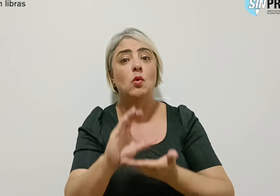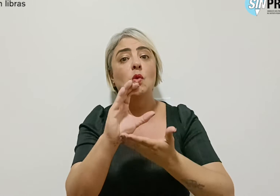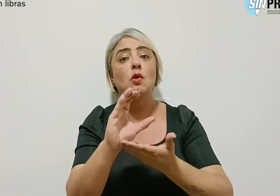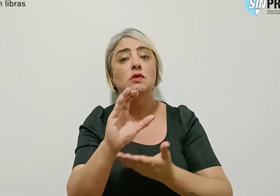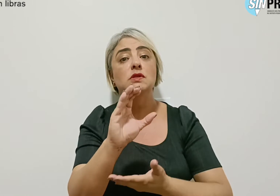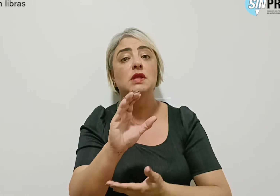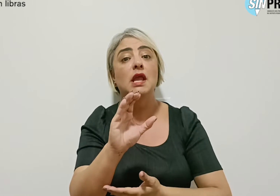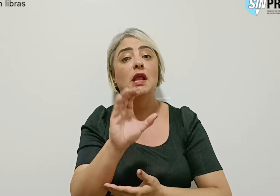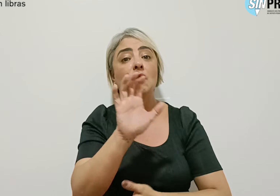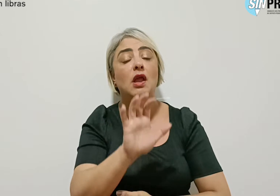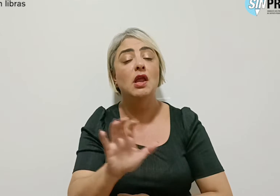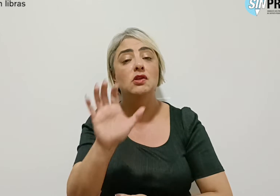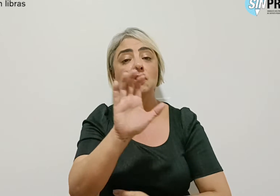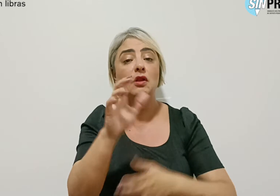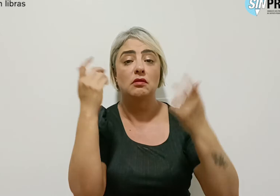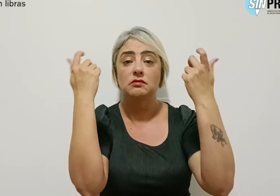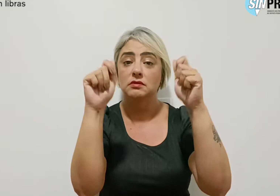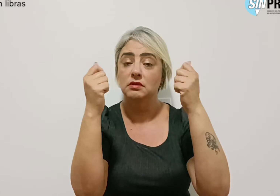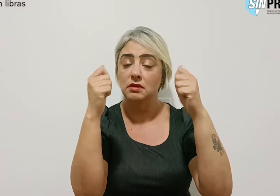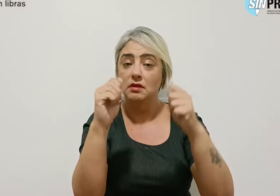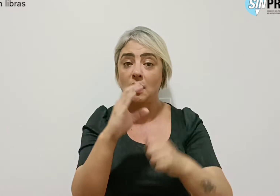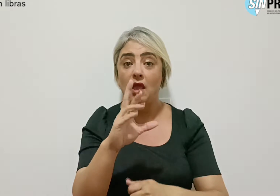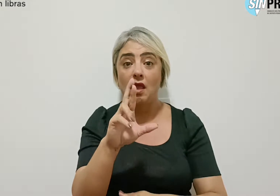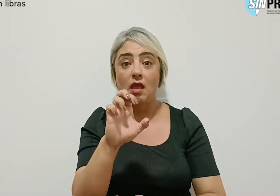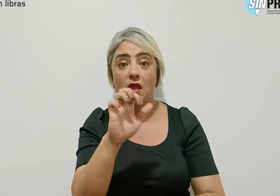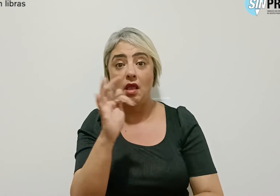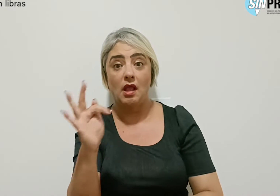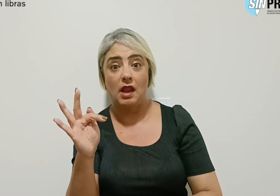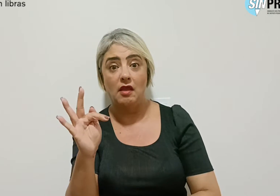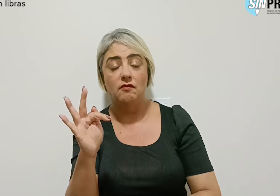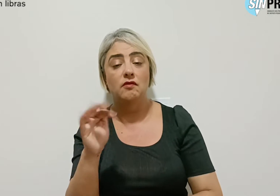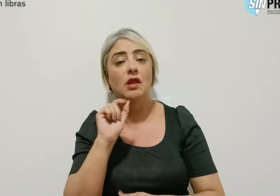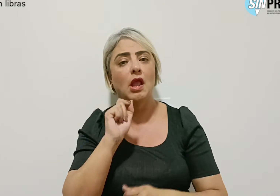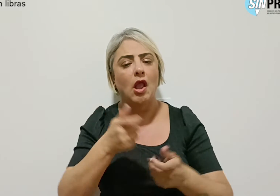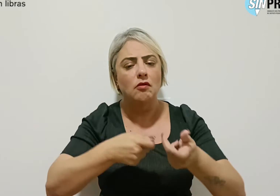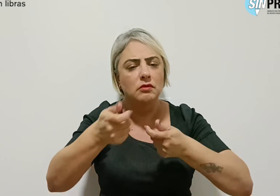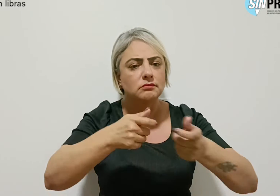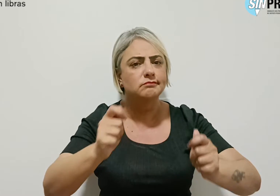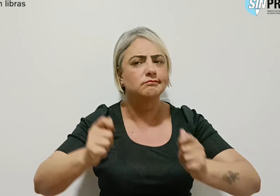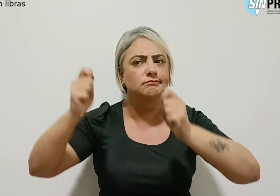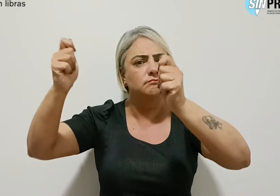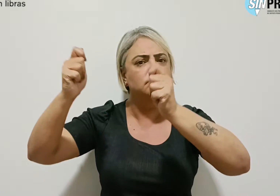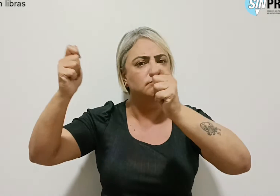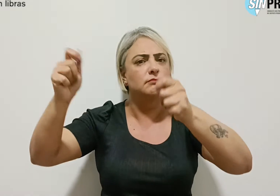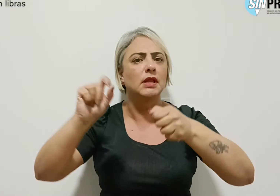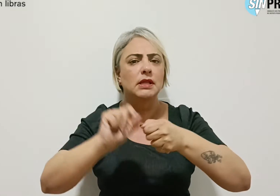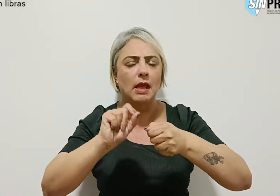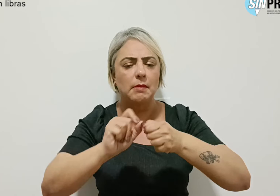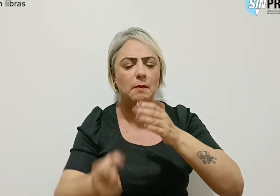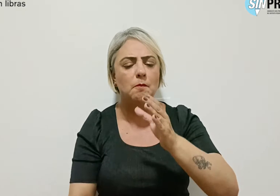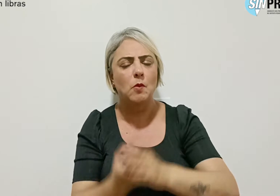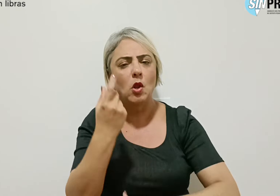de Educação Física. Além do folder e do cartaz, foram produzidos também